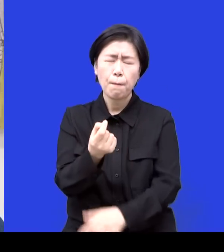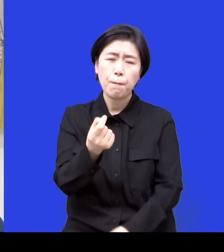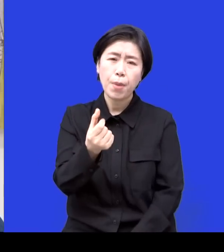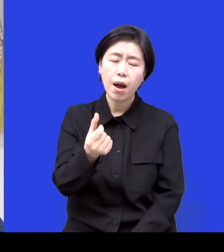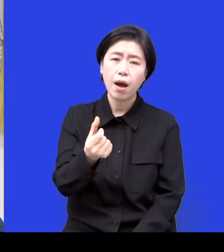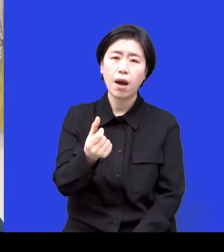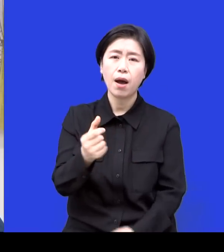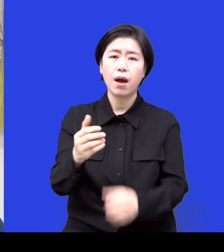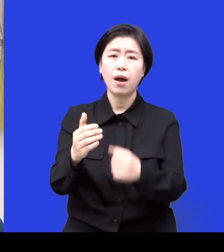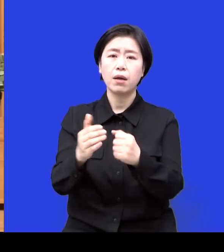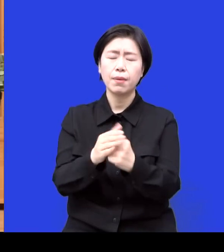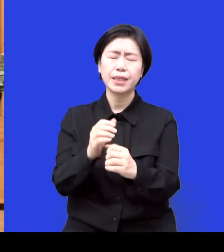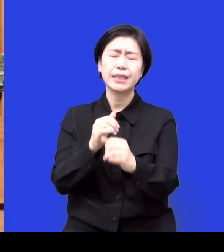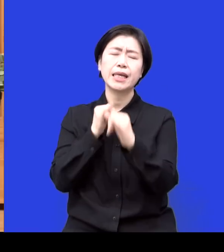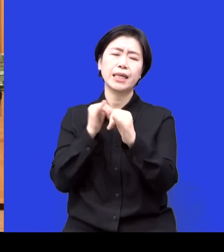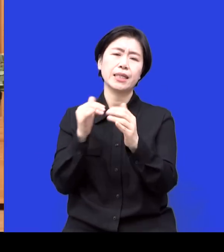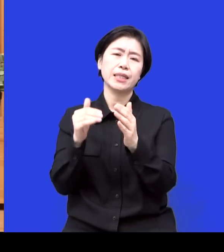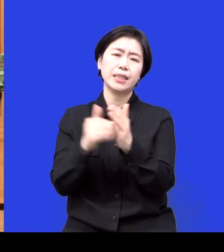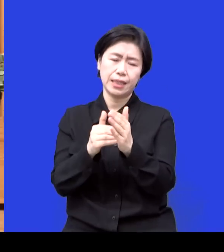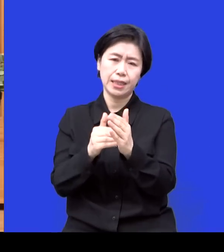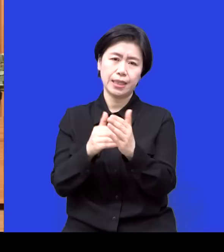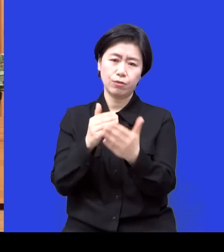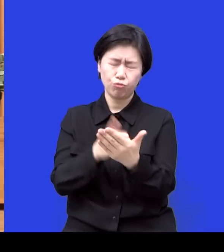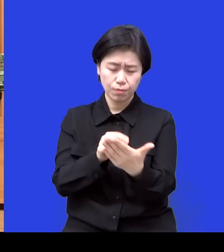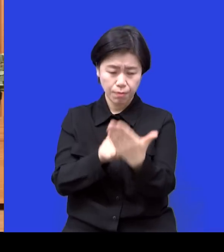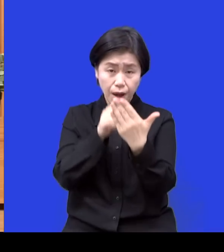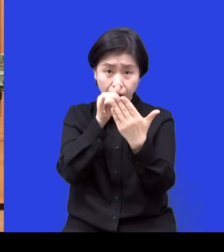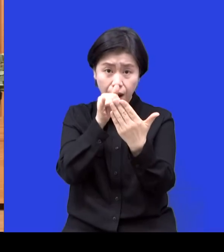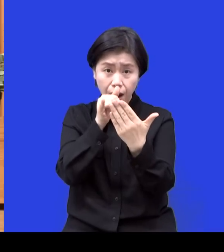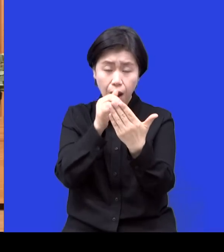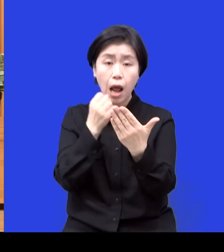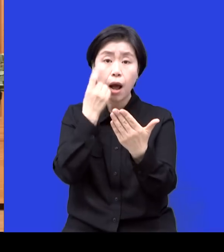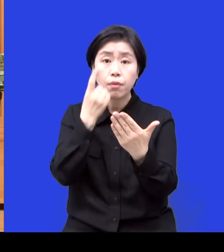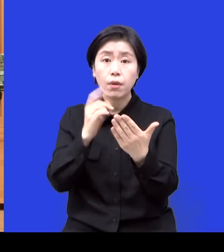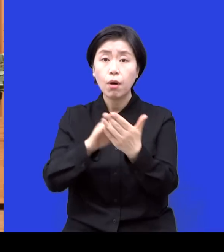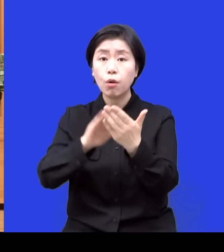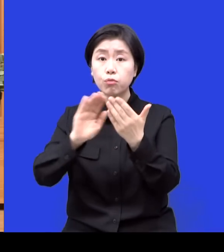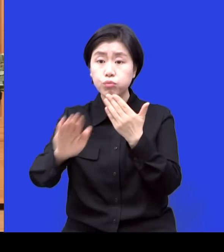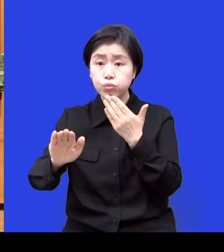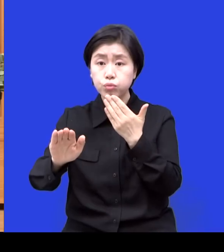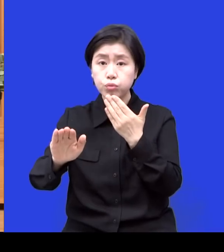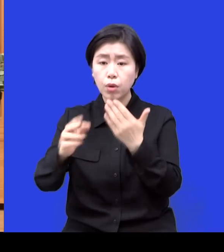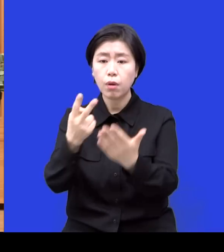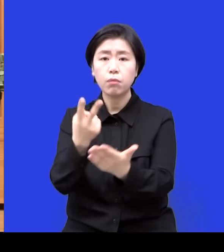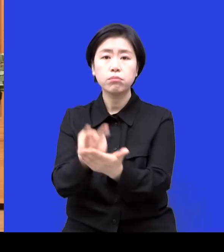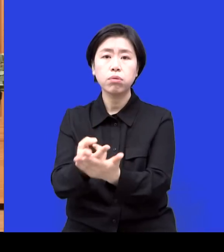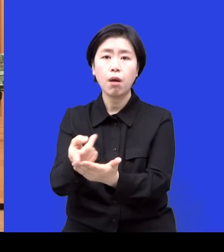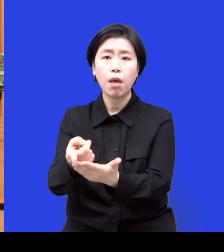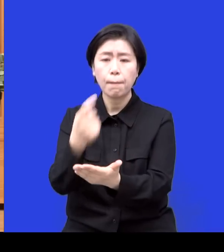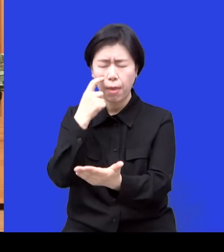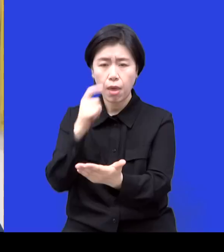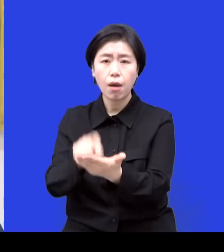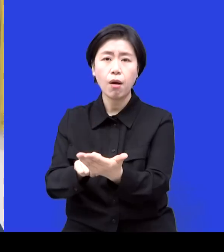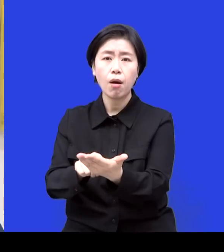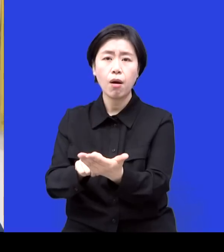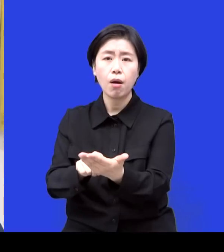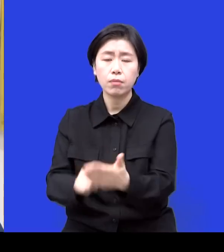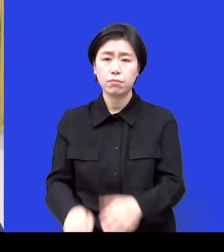목숨을 끊었어요. 네. 그리고 한 달 후에 발견을 했고 저희 아이의 친구예요. 저는 그 아이를 본 적은 없지만